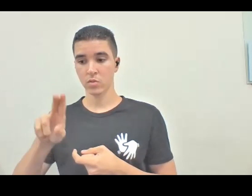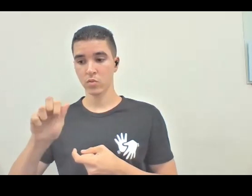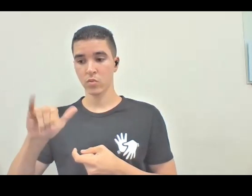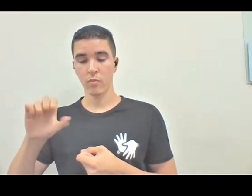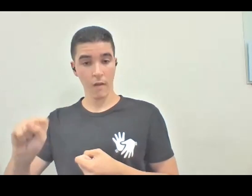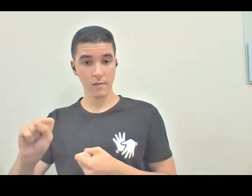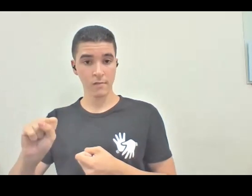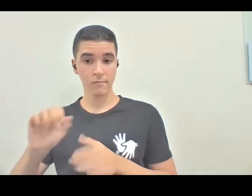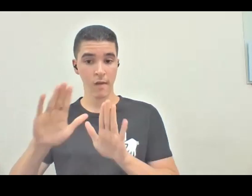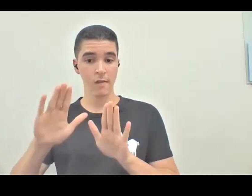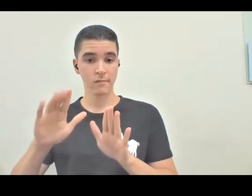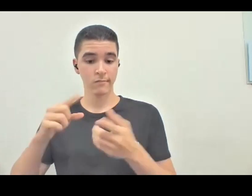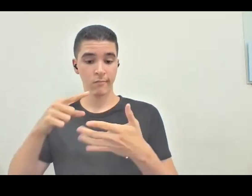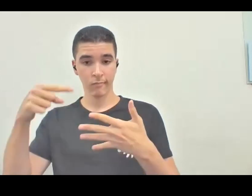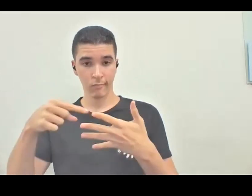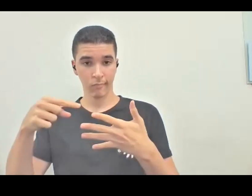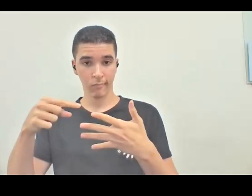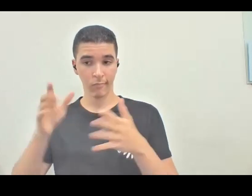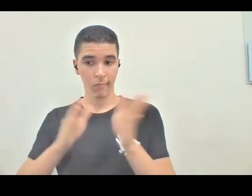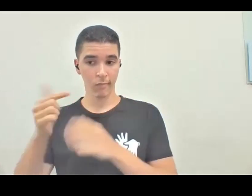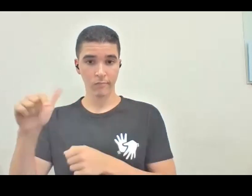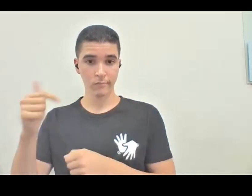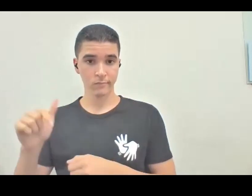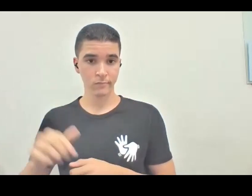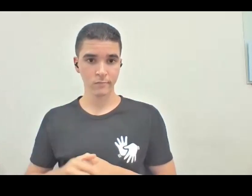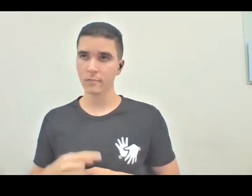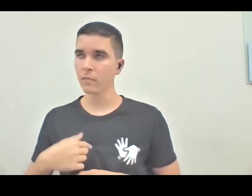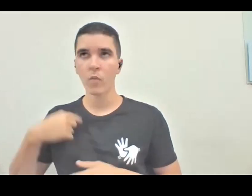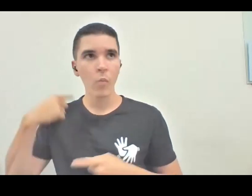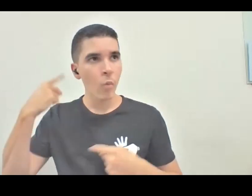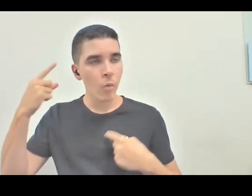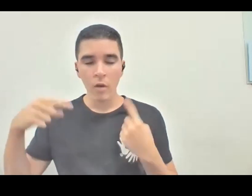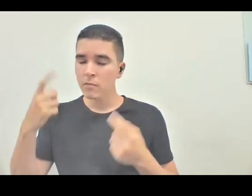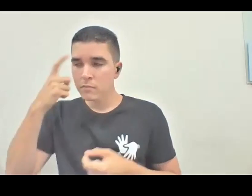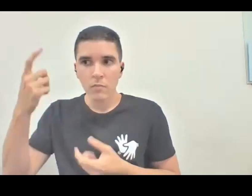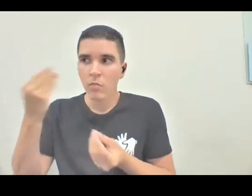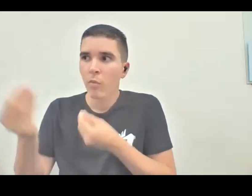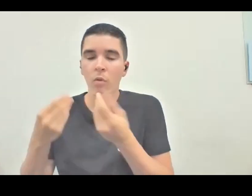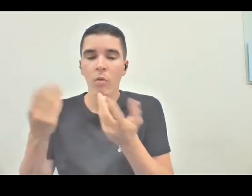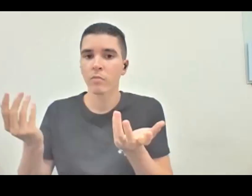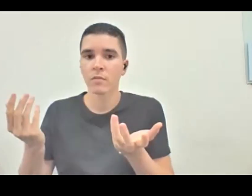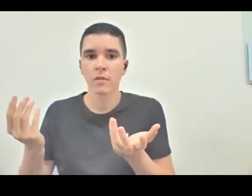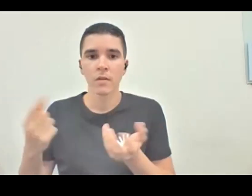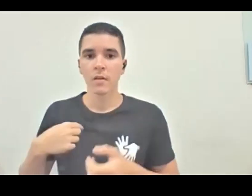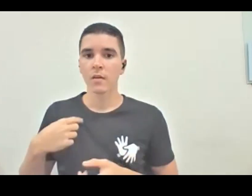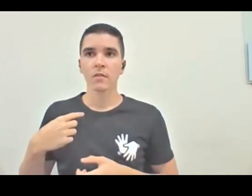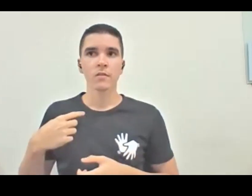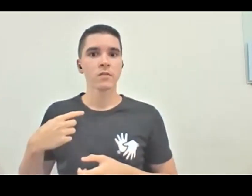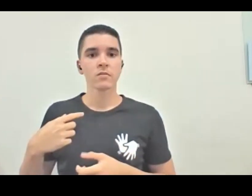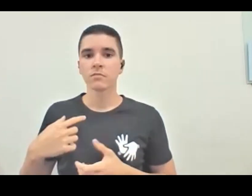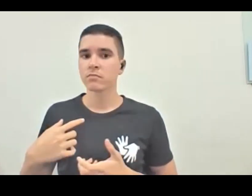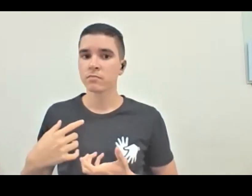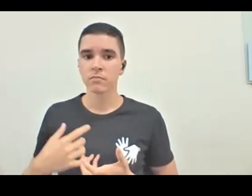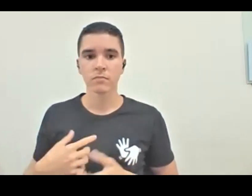quer dizer, não é que... Não, não sou só eu, eu tenho outras pessoas, sei o que é. Tem muita gente, mas assim, eu fico doida da vida de outras pessoas lá.